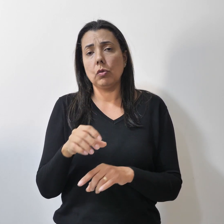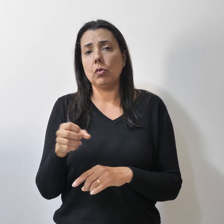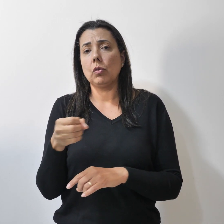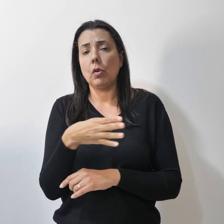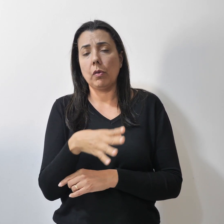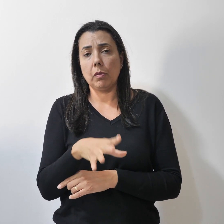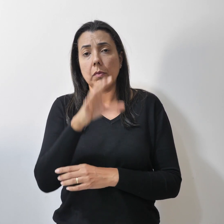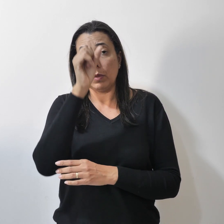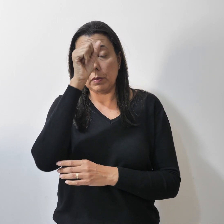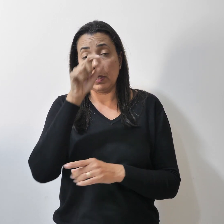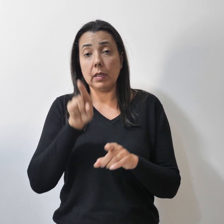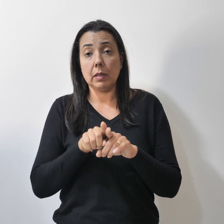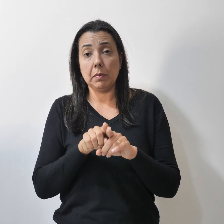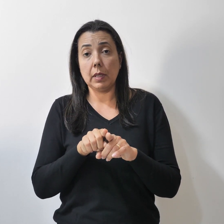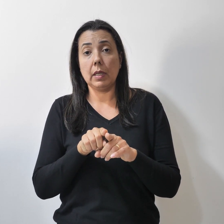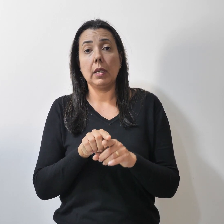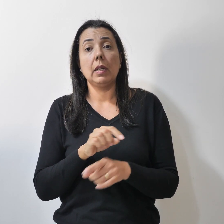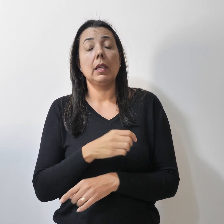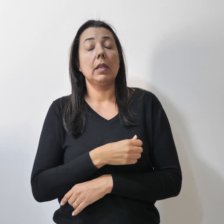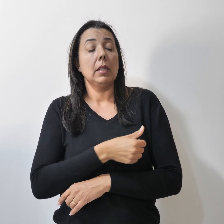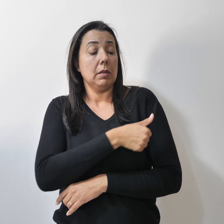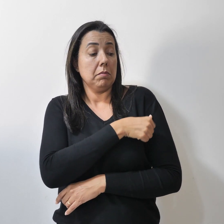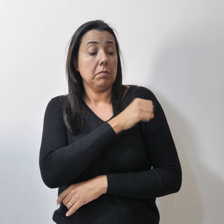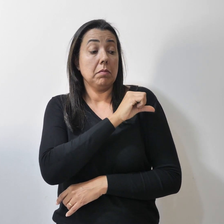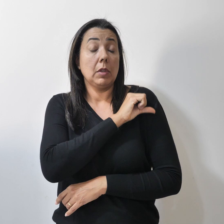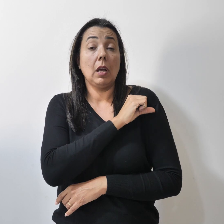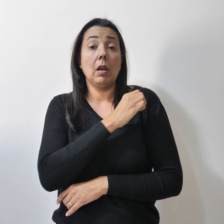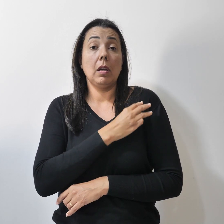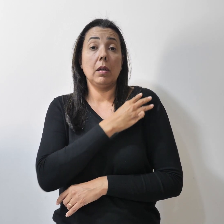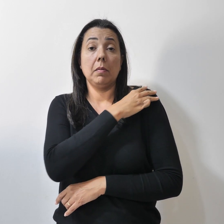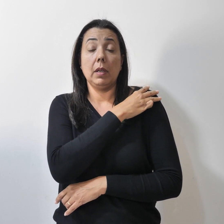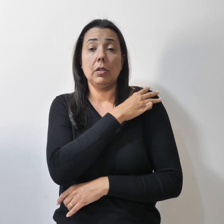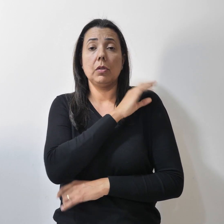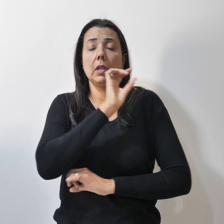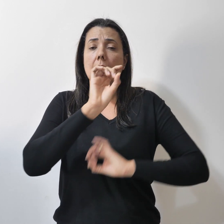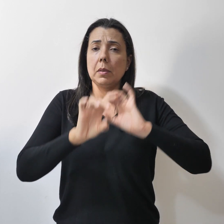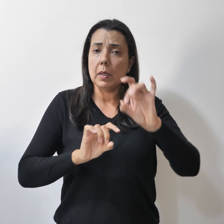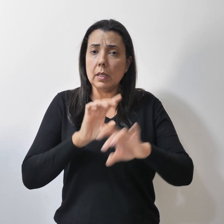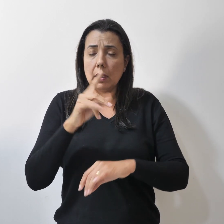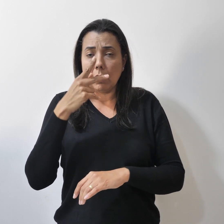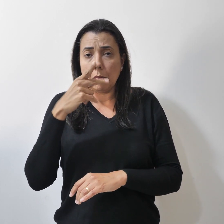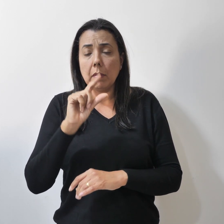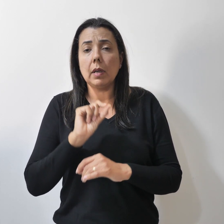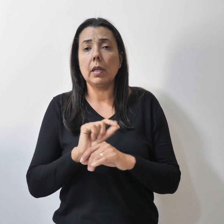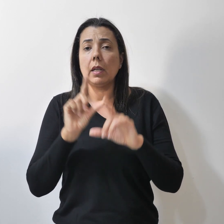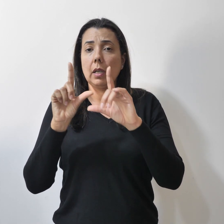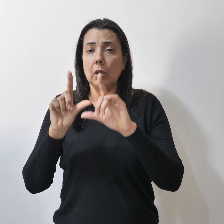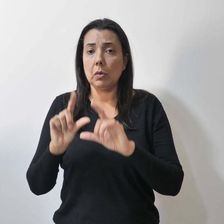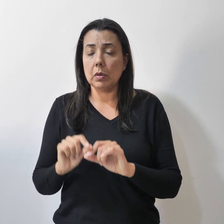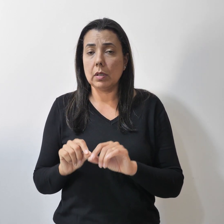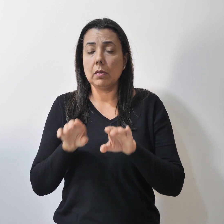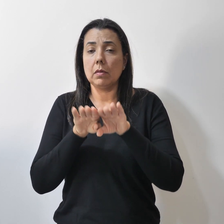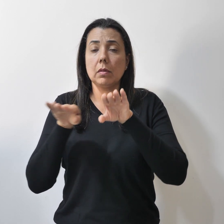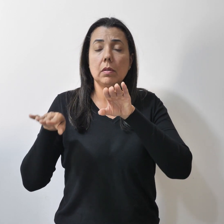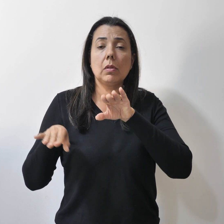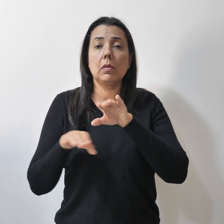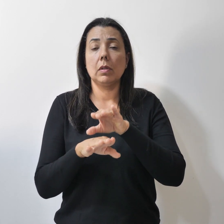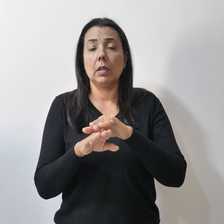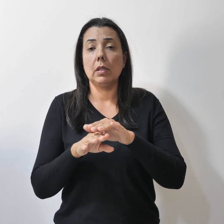fundamental e o médio E metas específicas para a redução da desigualdade de raça,